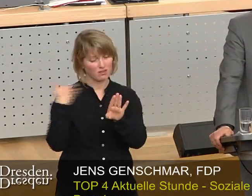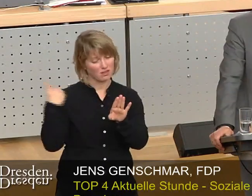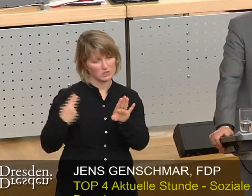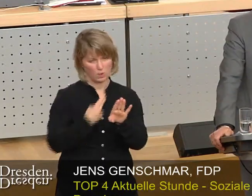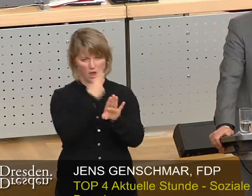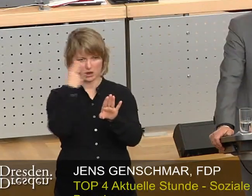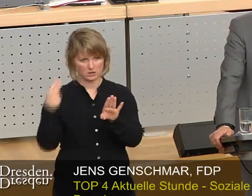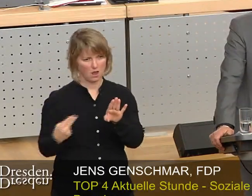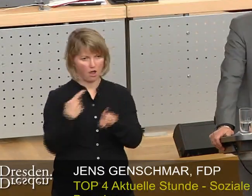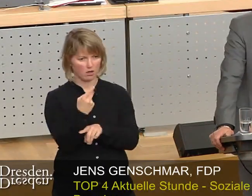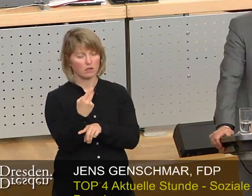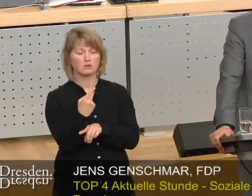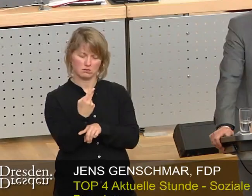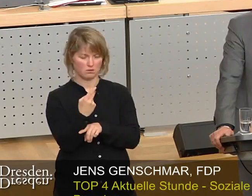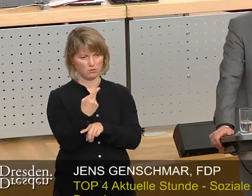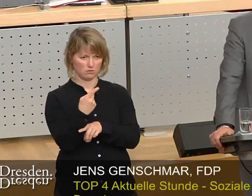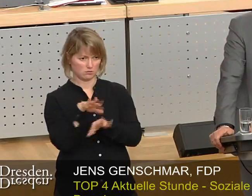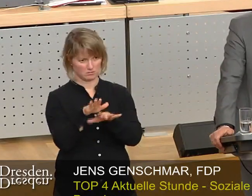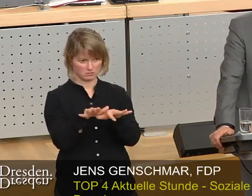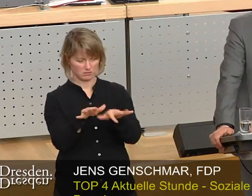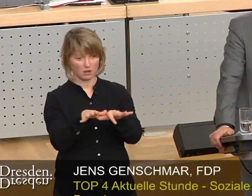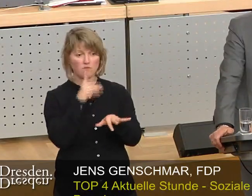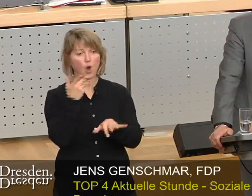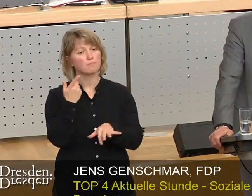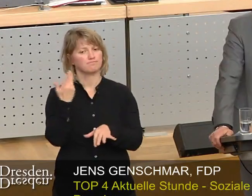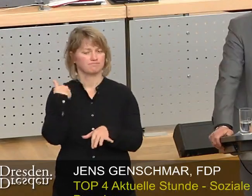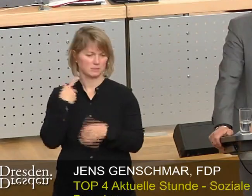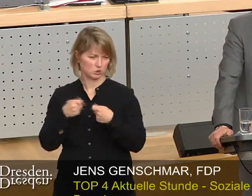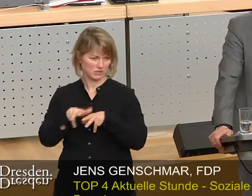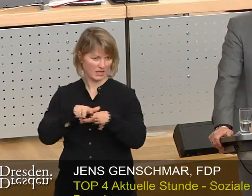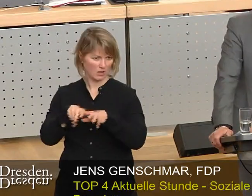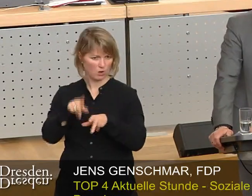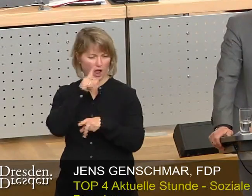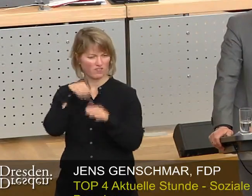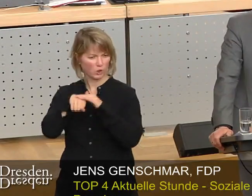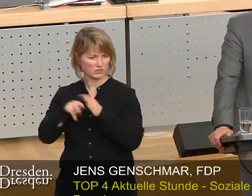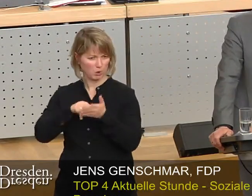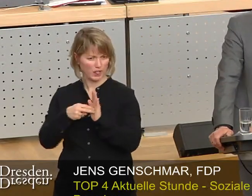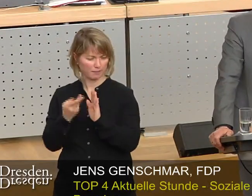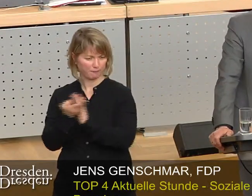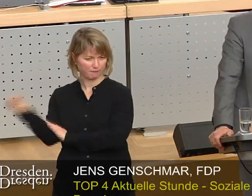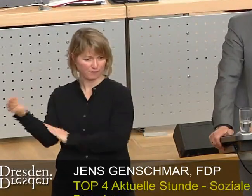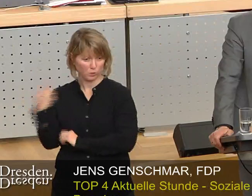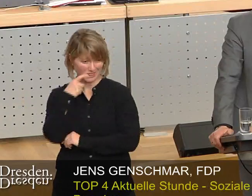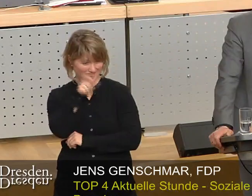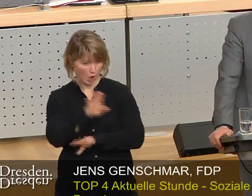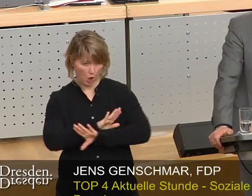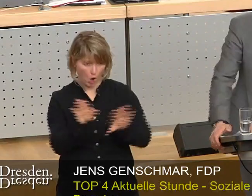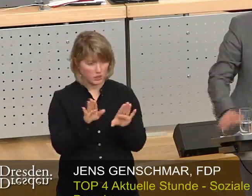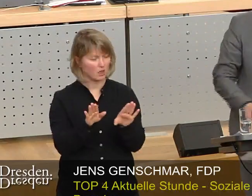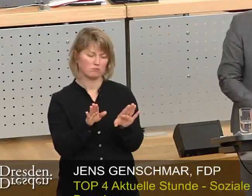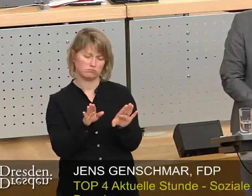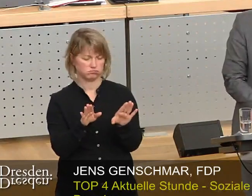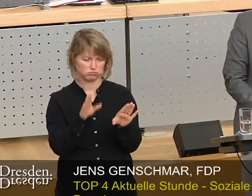Jahren durch die verfehlte Flüchtungspolitik der Bundesregierung nicht möglich gewesen – wird vom linken Lager ständig